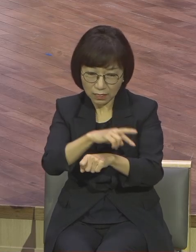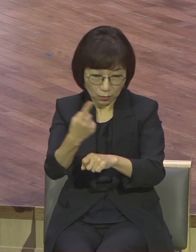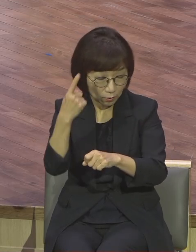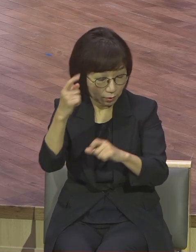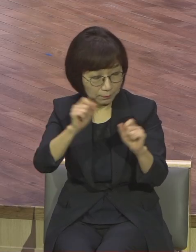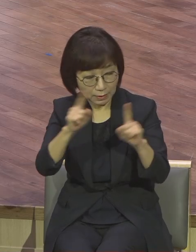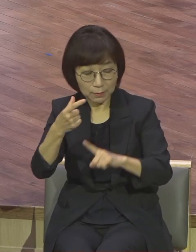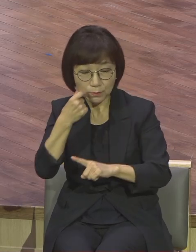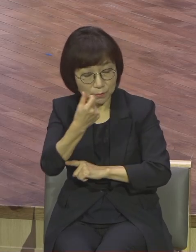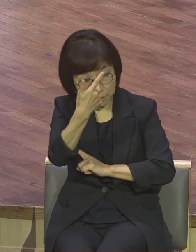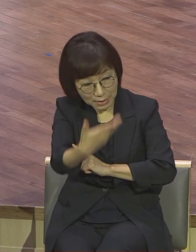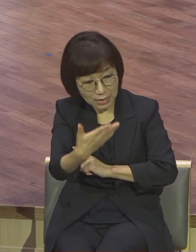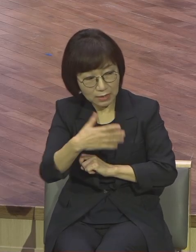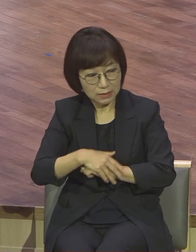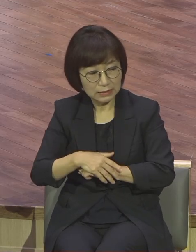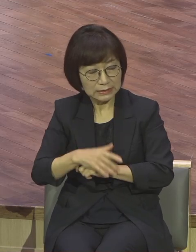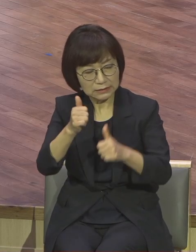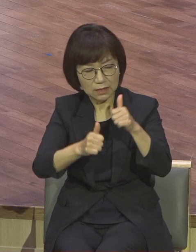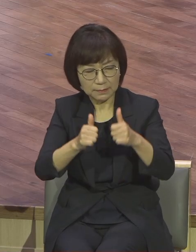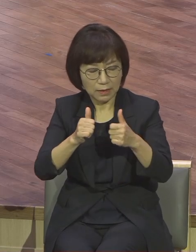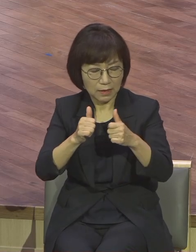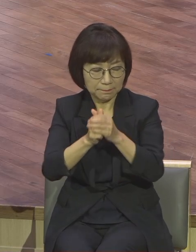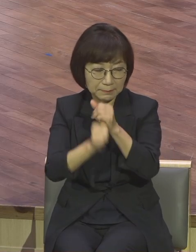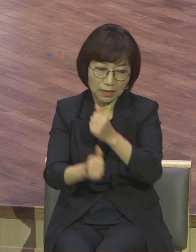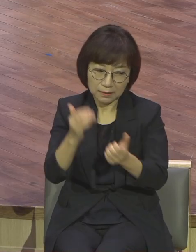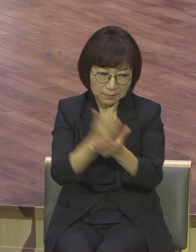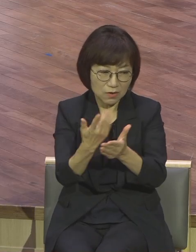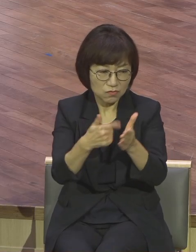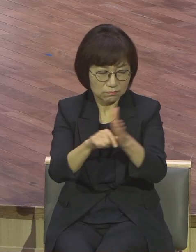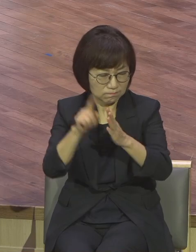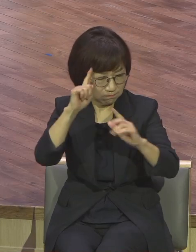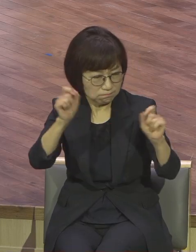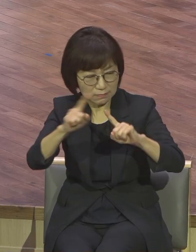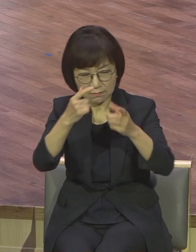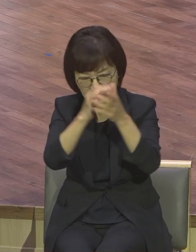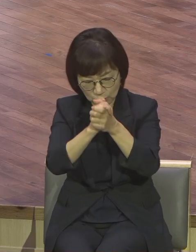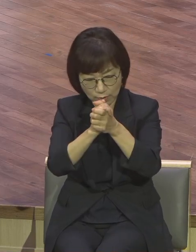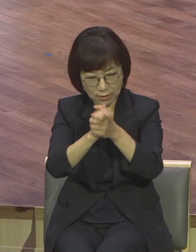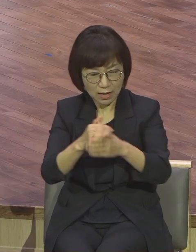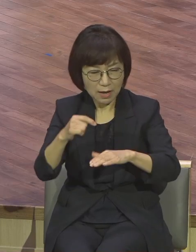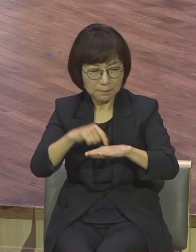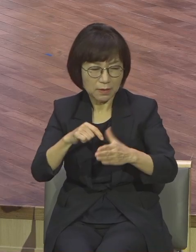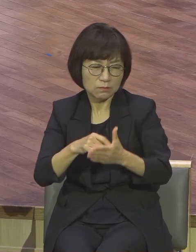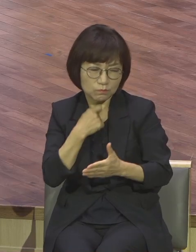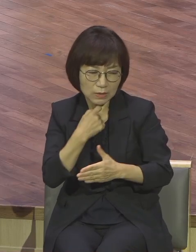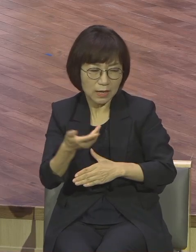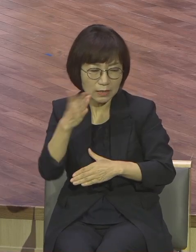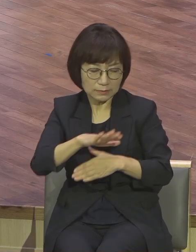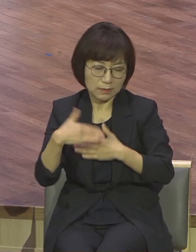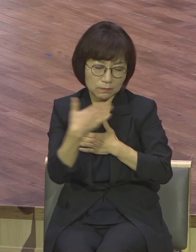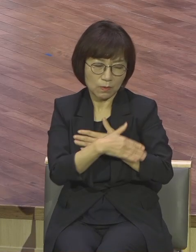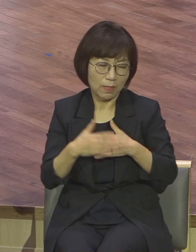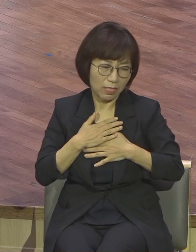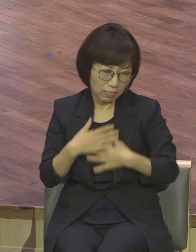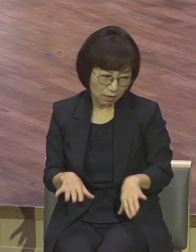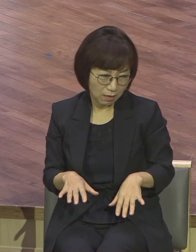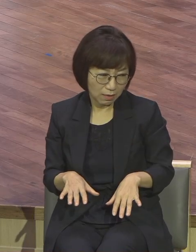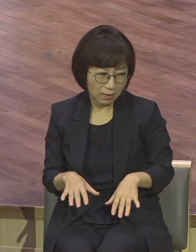깨어있을 수 없더냐 시험에 들지 않게 깨어 기도하라 마음에는 원의로 돼 육신이 약하도다 하시고 다시 두 번째